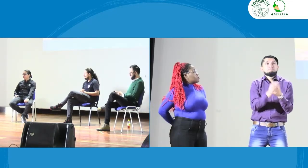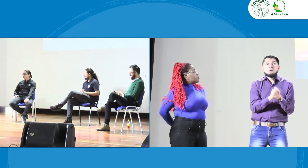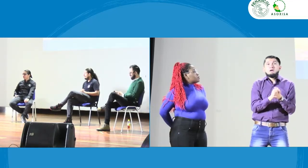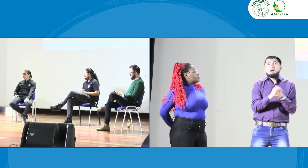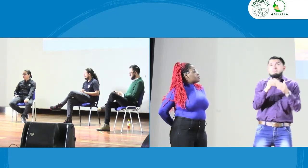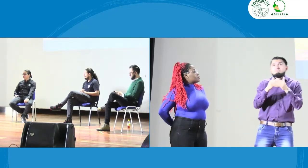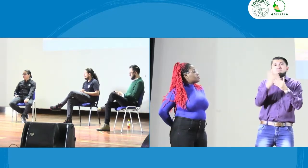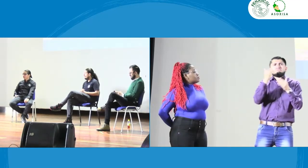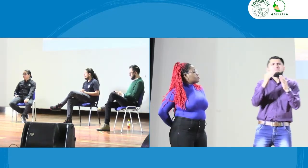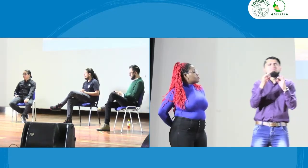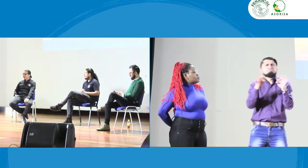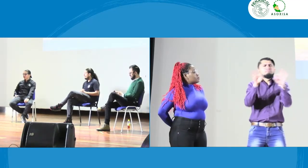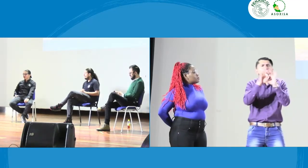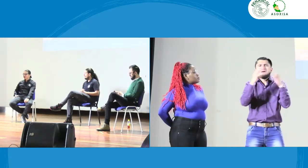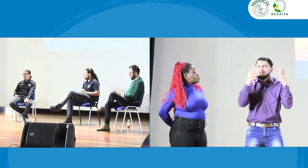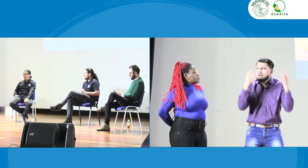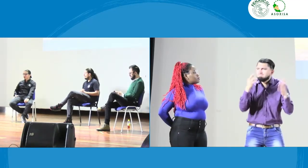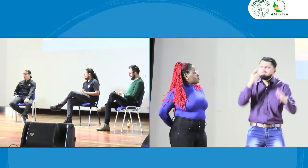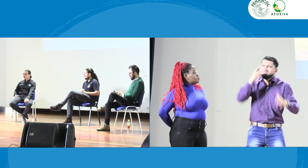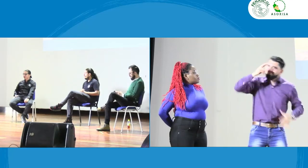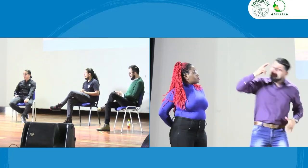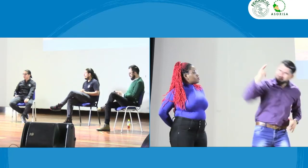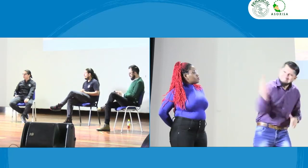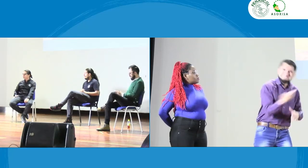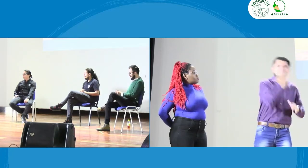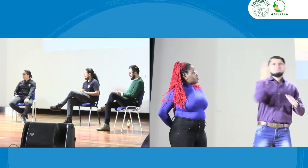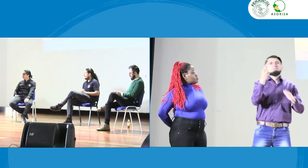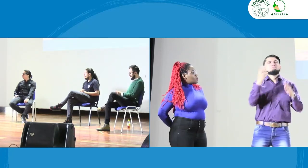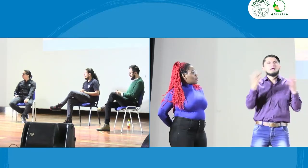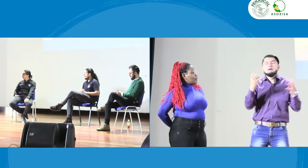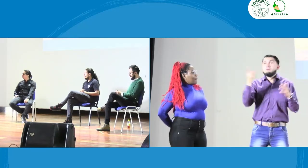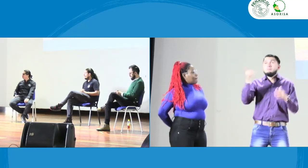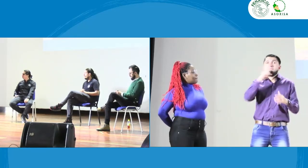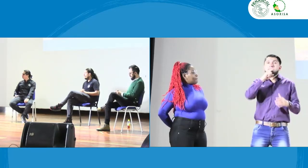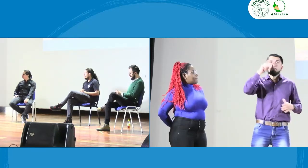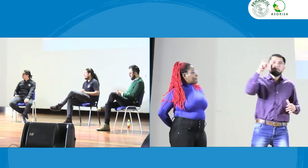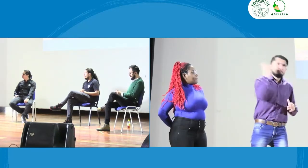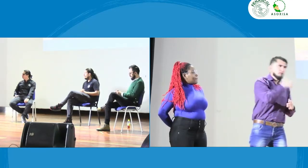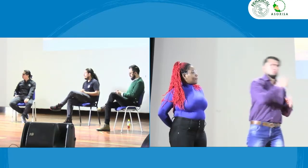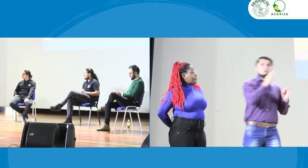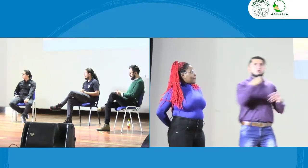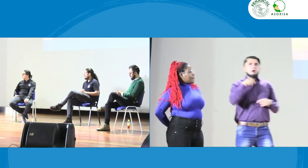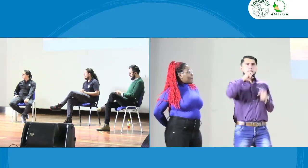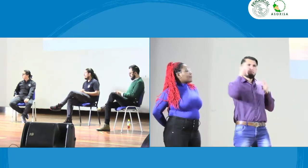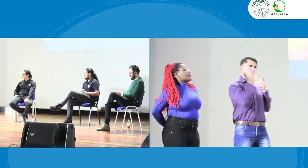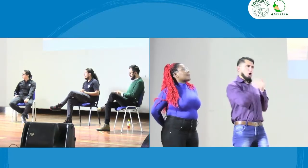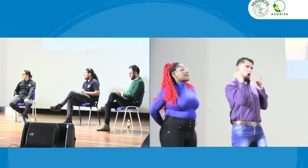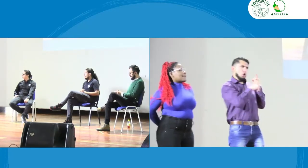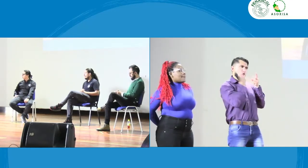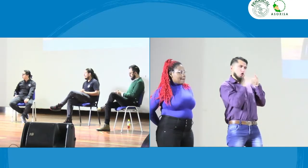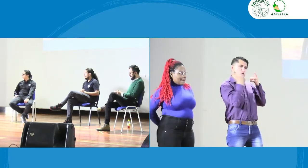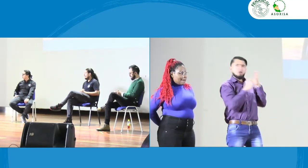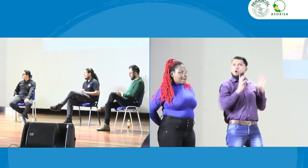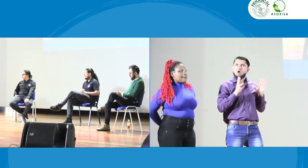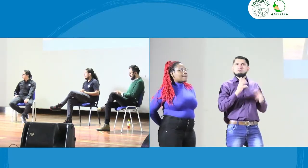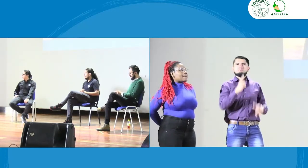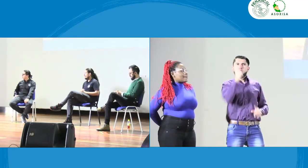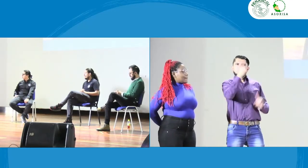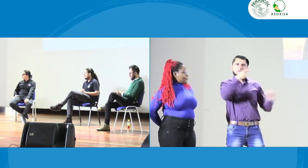a través de Facebook Live pues comentarles reiterarles que las preguntas que se